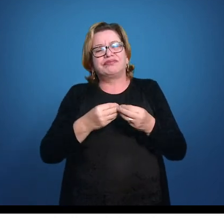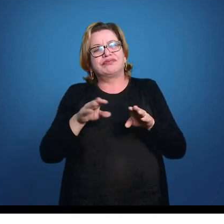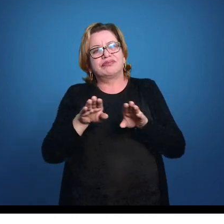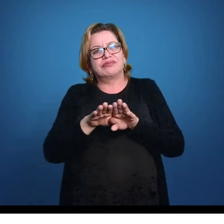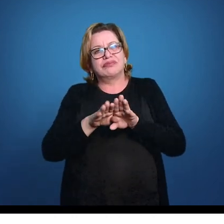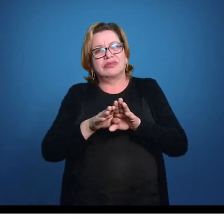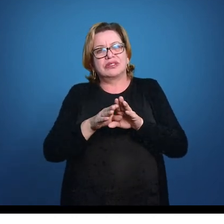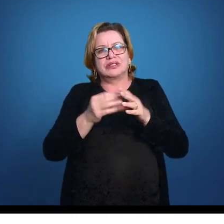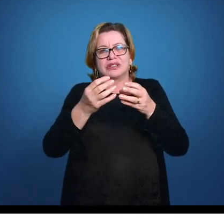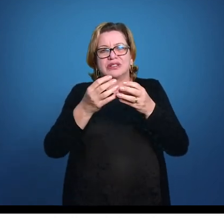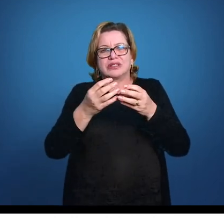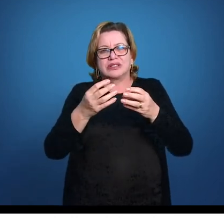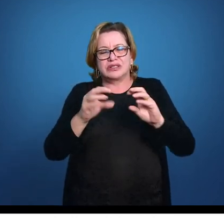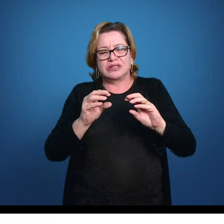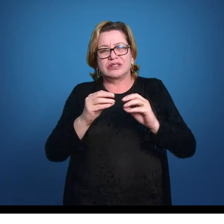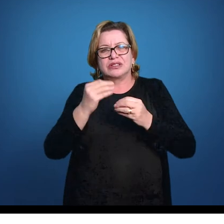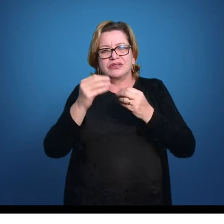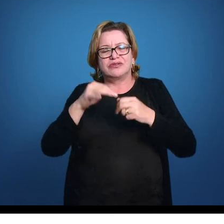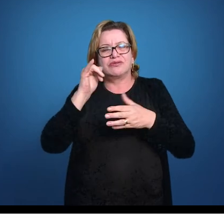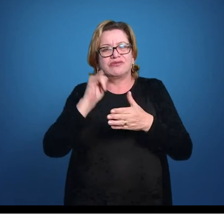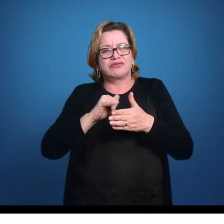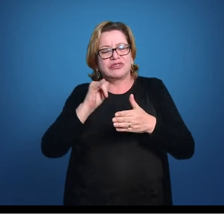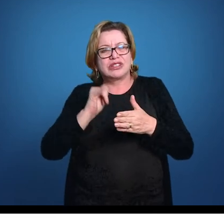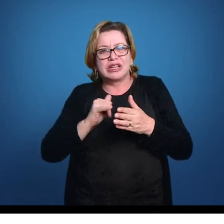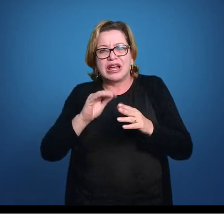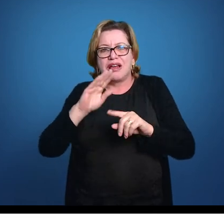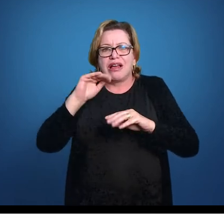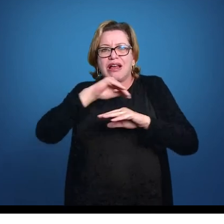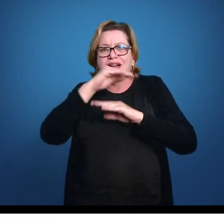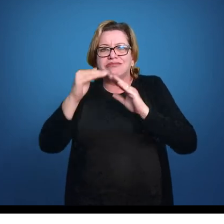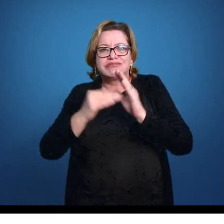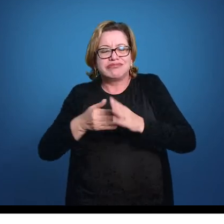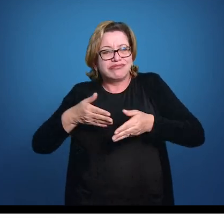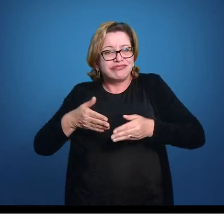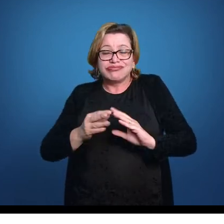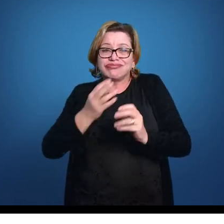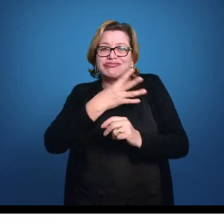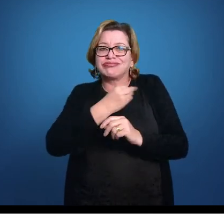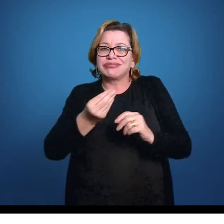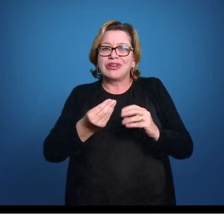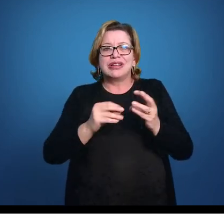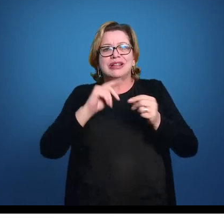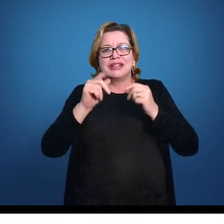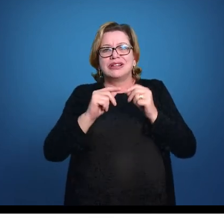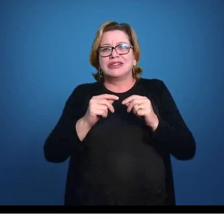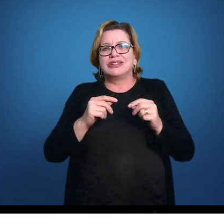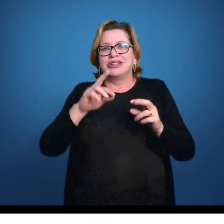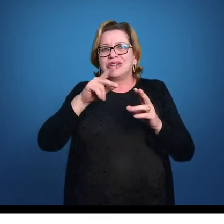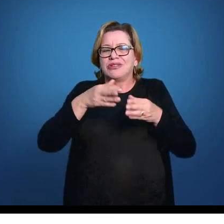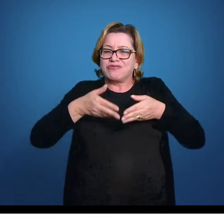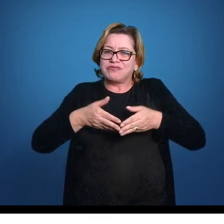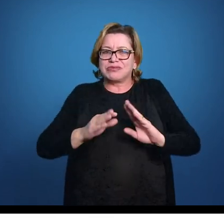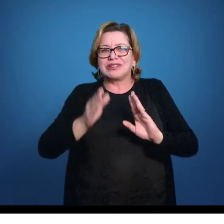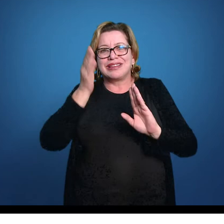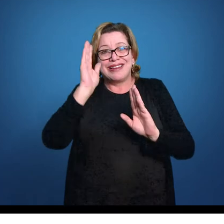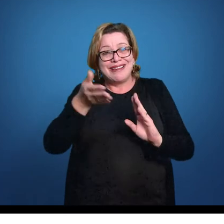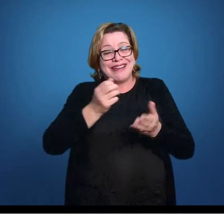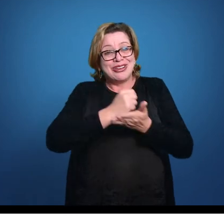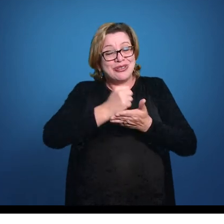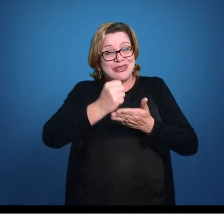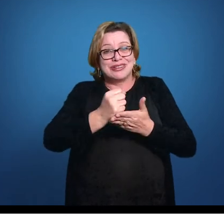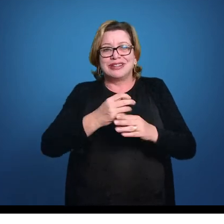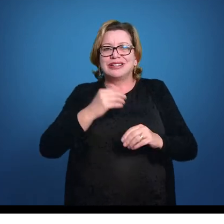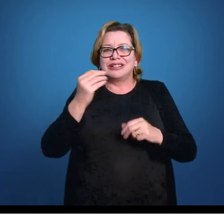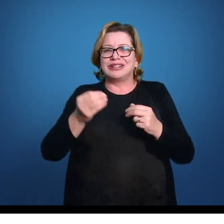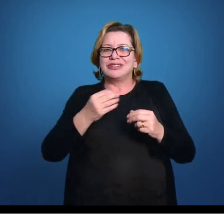ovos vão permanecer no oviduto, até o momento que o filhote nasce, e ela vai parir o filhote pronto, e esses filhotes,